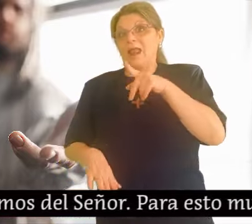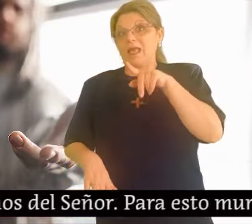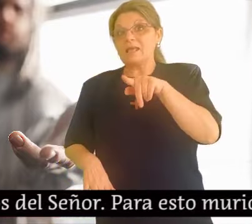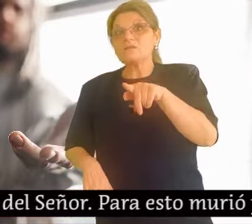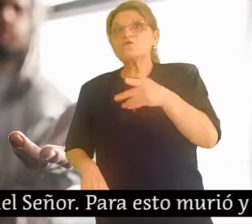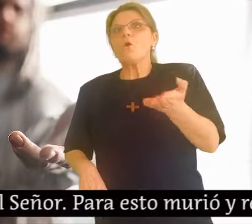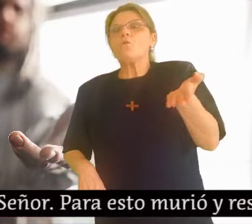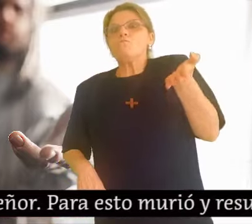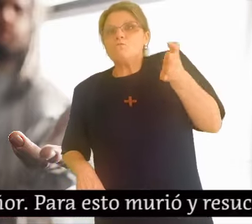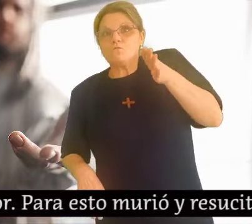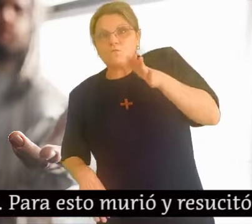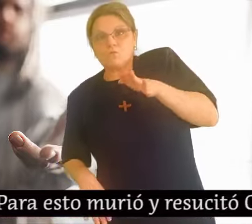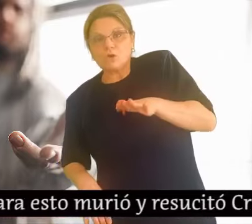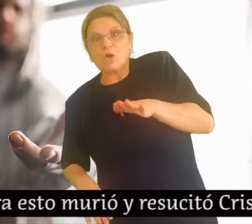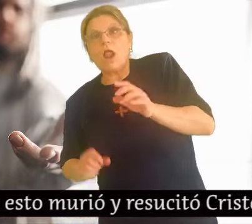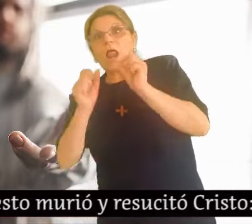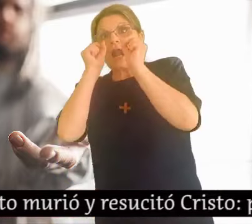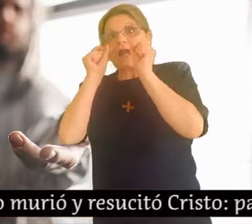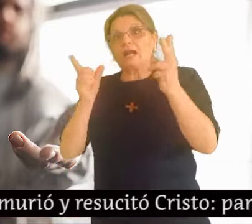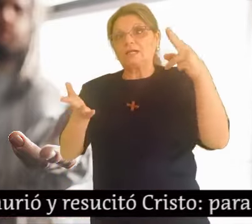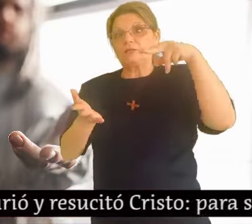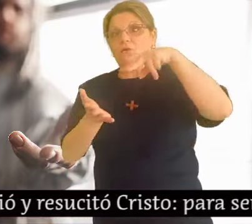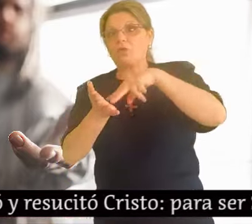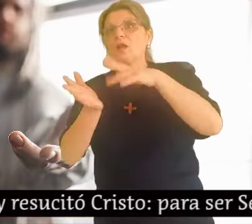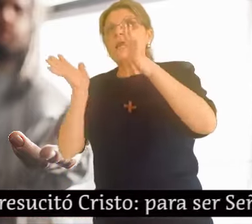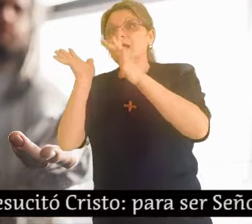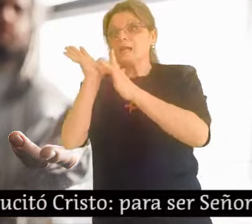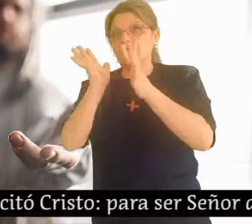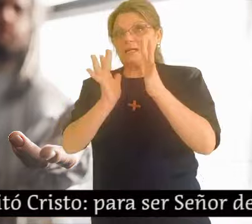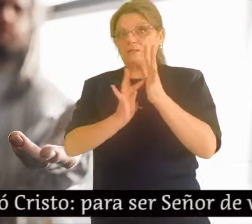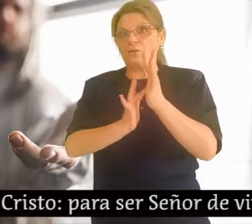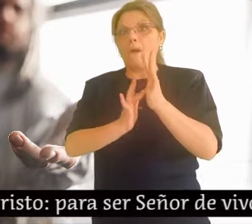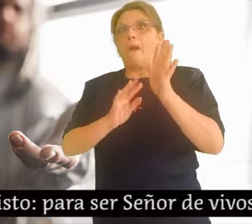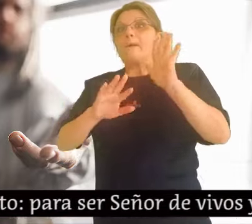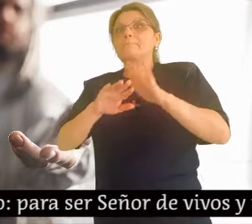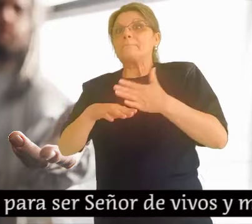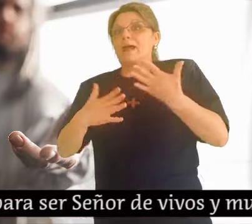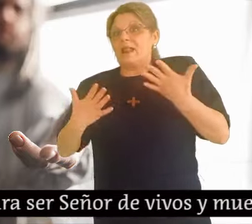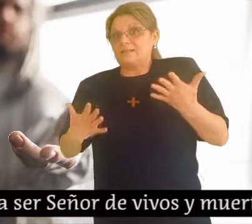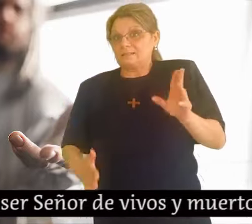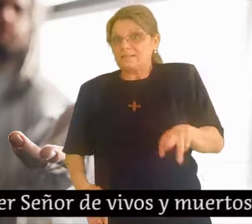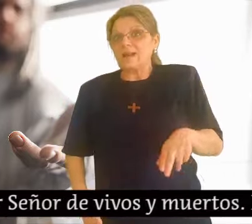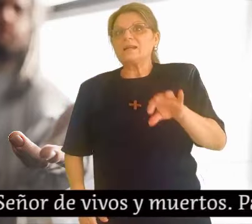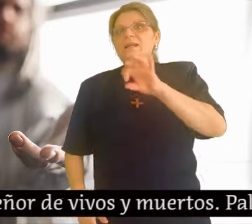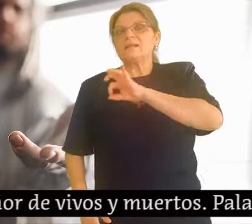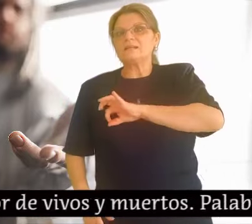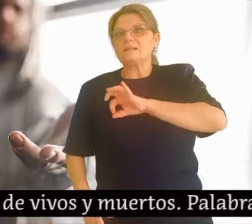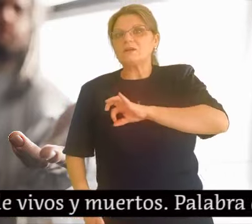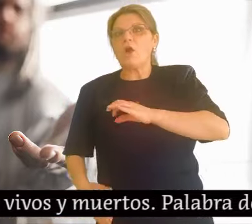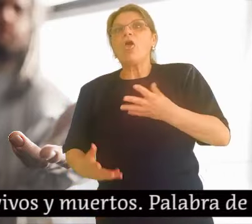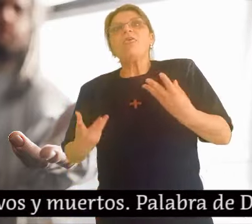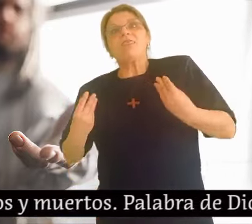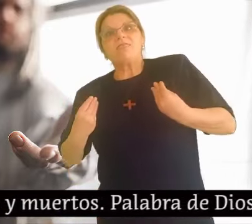del Señor. Para esto murió y resucitó Cristo, para ser Señor de vivos